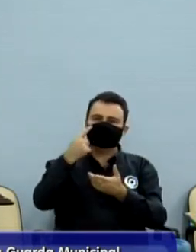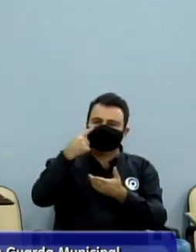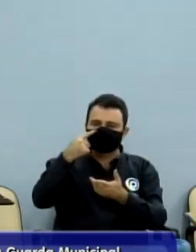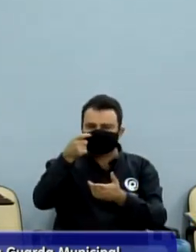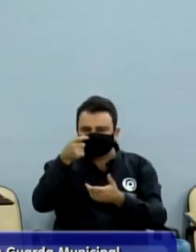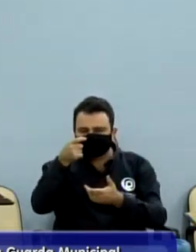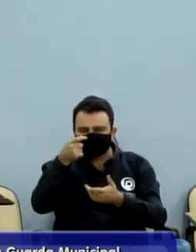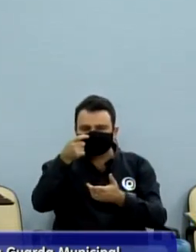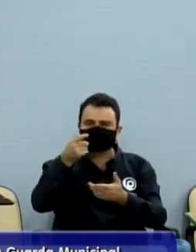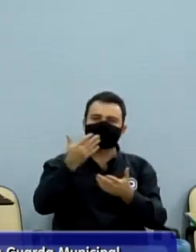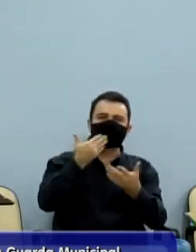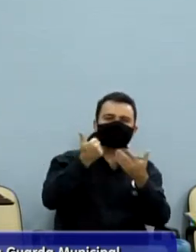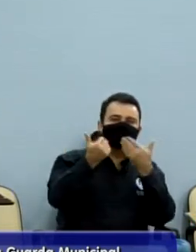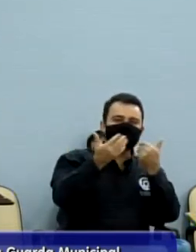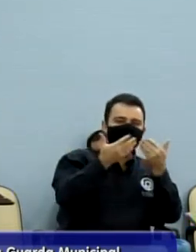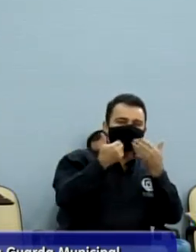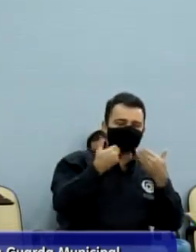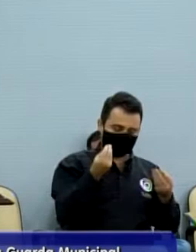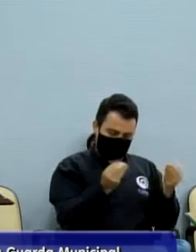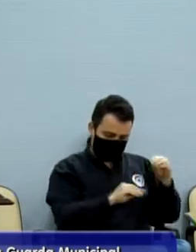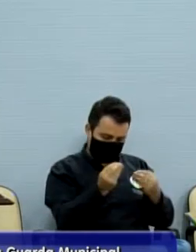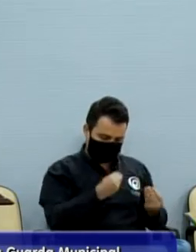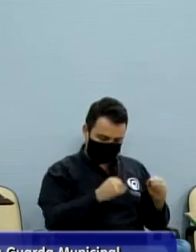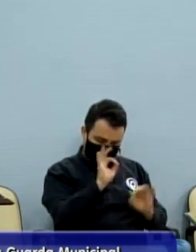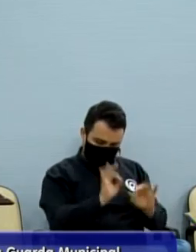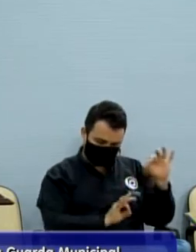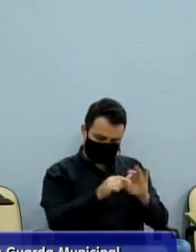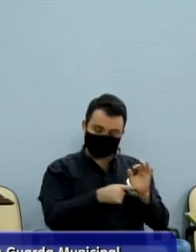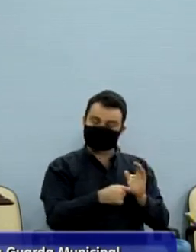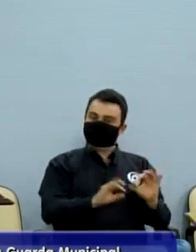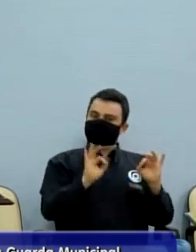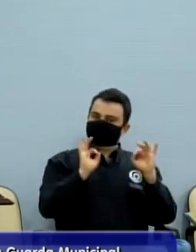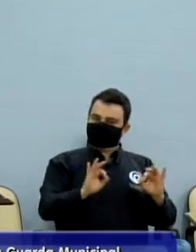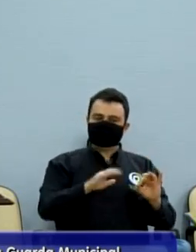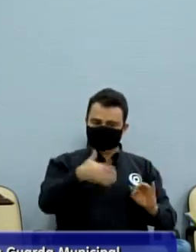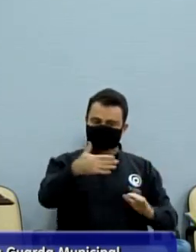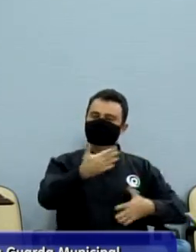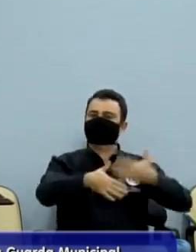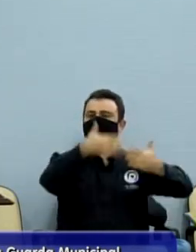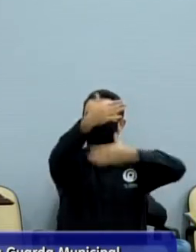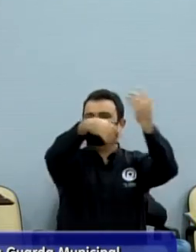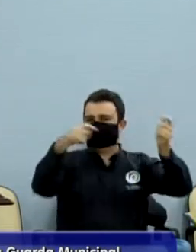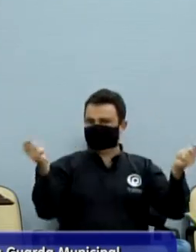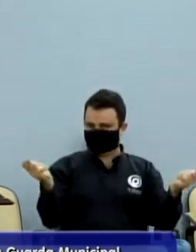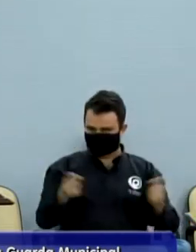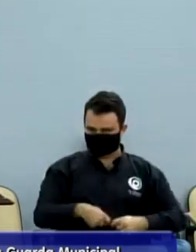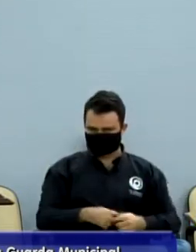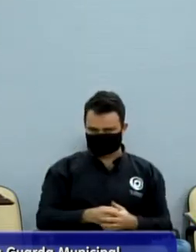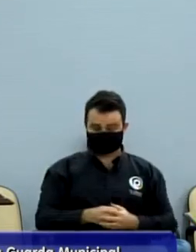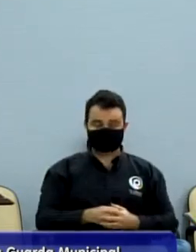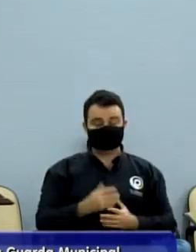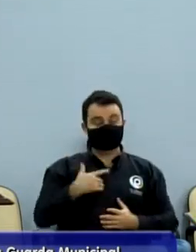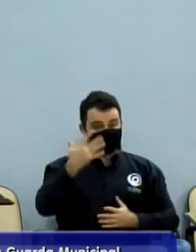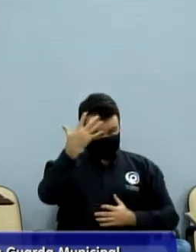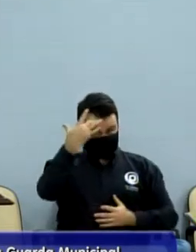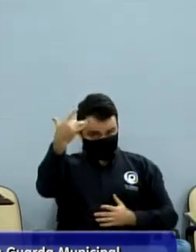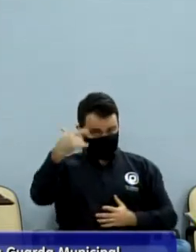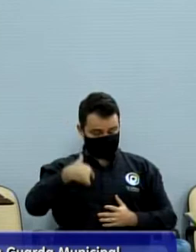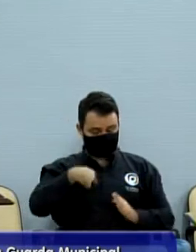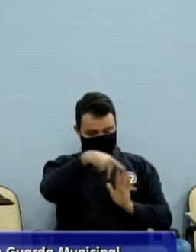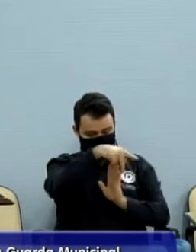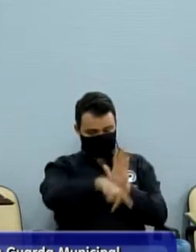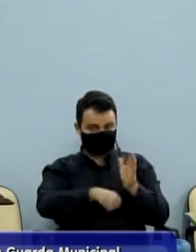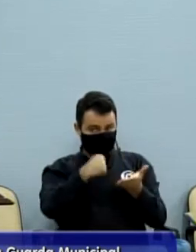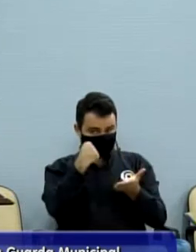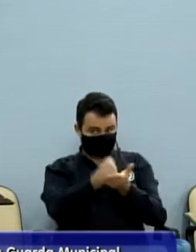para que a gente não incorra nenhum erro, que depois o projeto possa não prosperar. Então, espero que até amanhã a gente possa estar na próxima